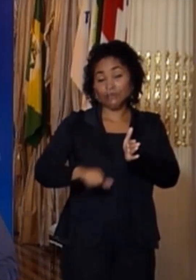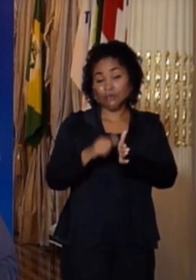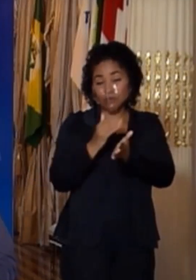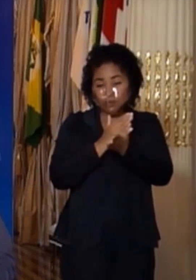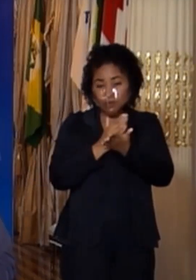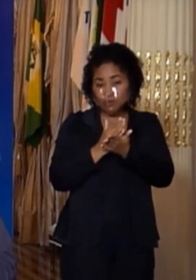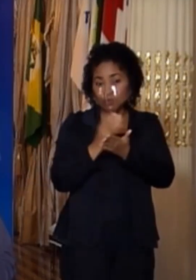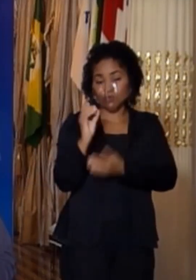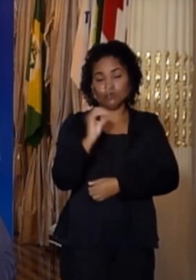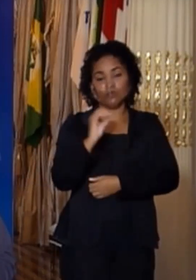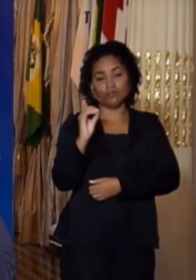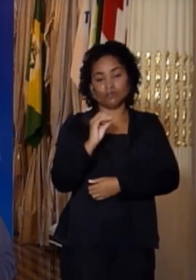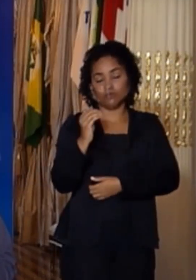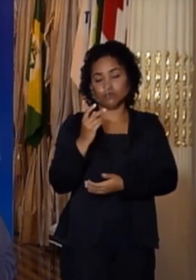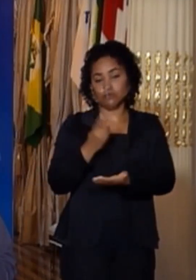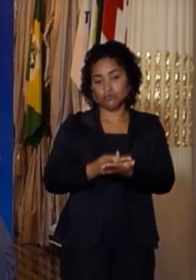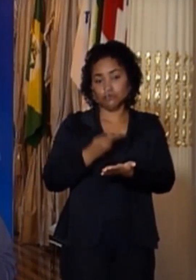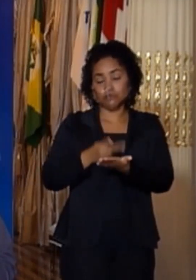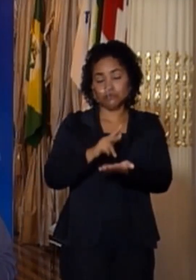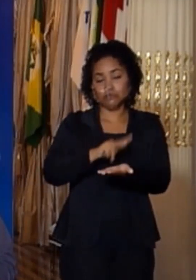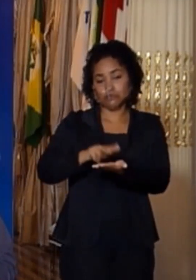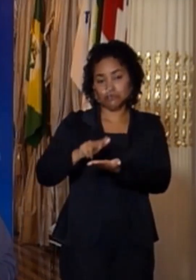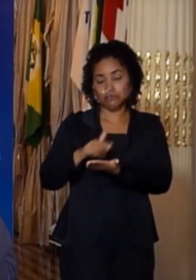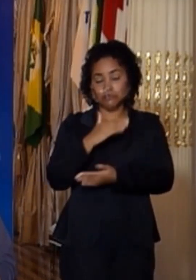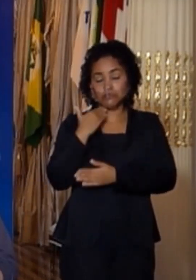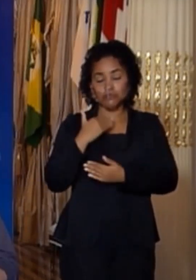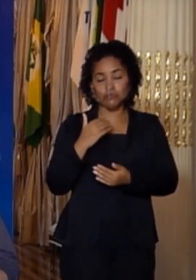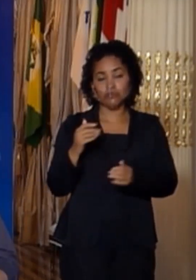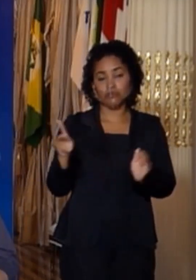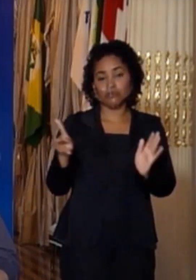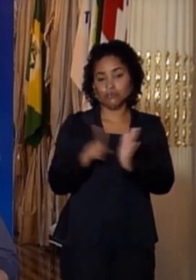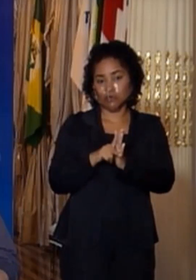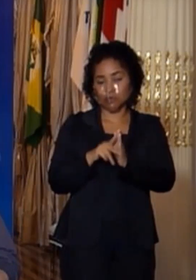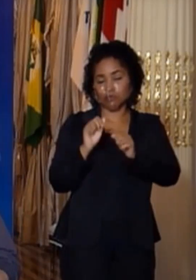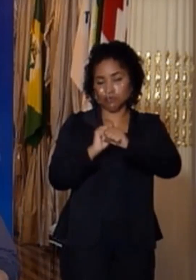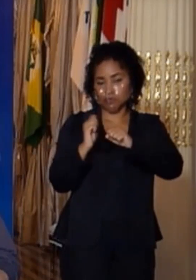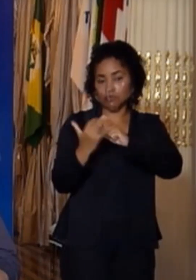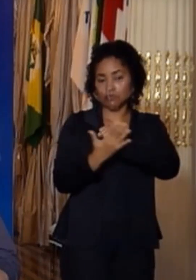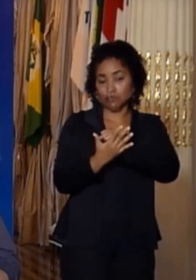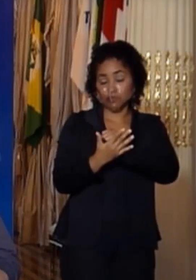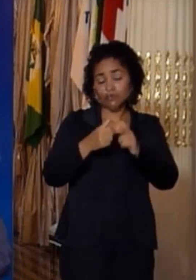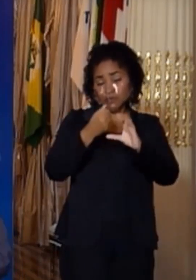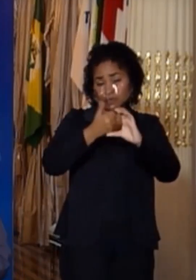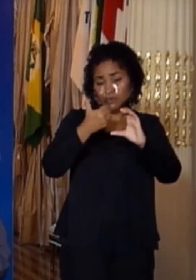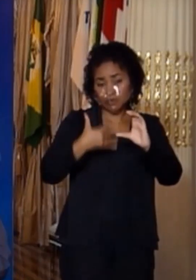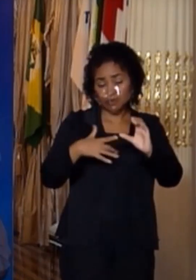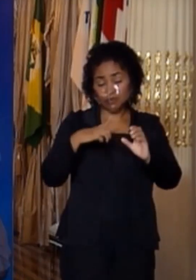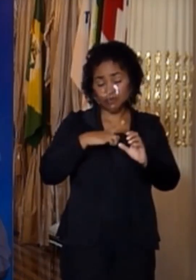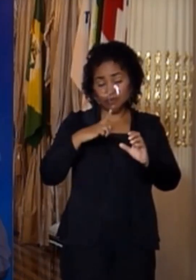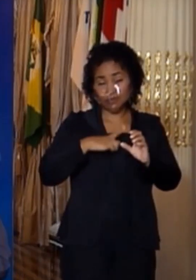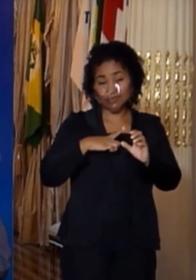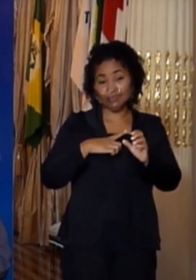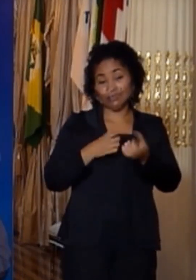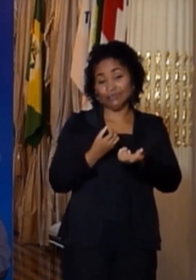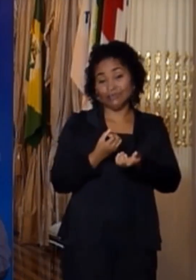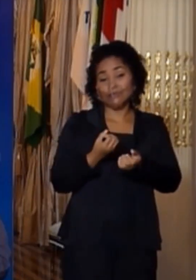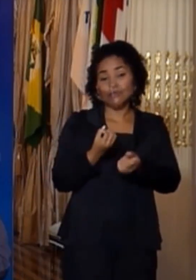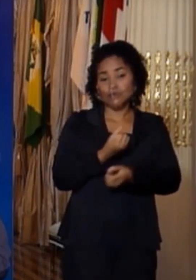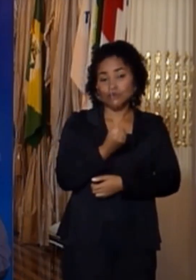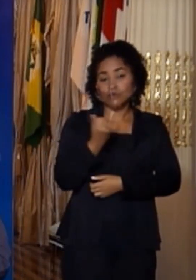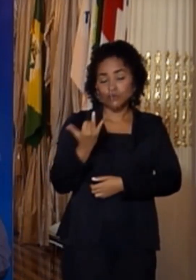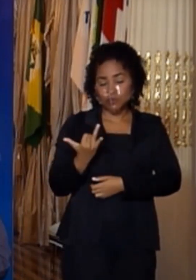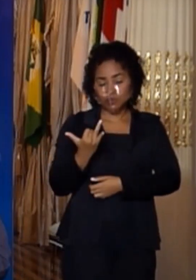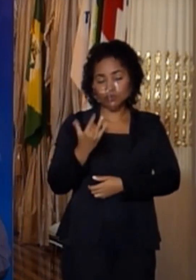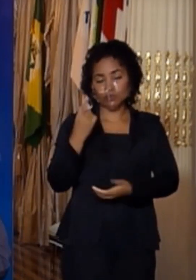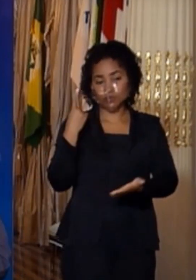nenhum caso de óbito confirmado por Covid na data de ontem. Esse dado, naturalmente, é dado